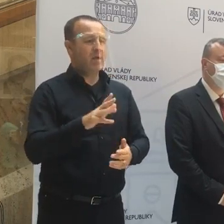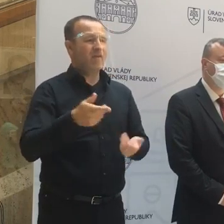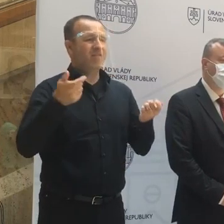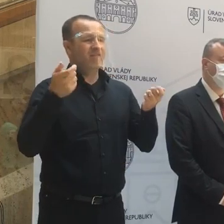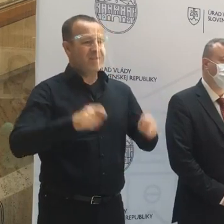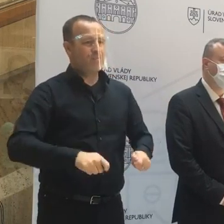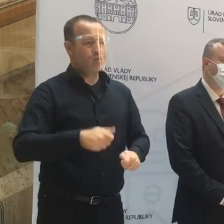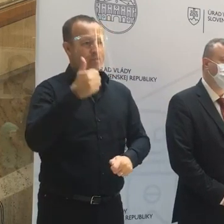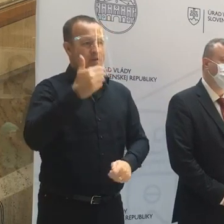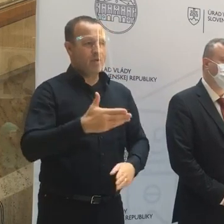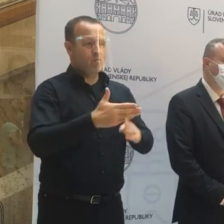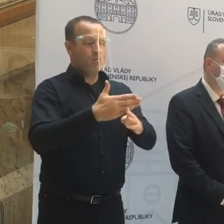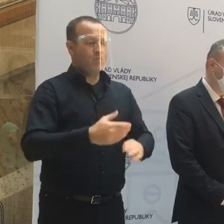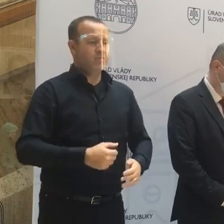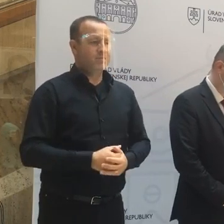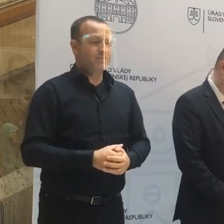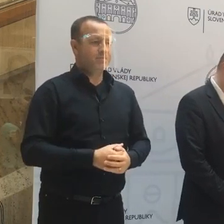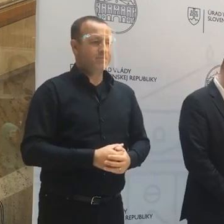vyplnúť prvú pomoc.